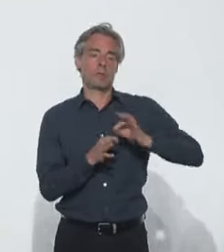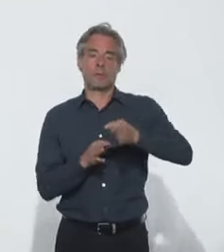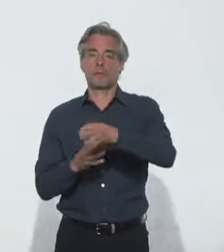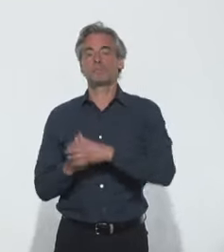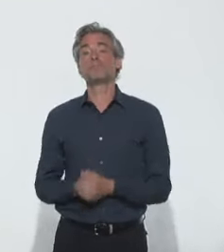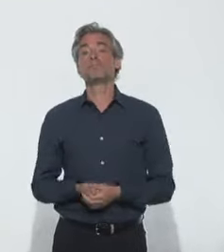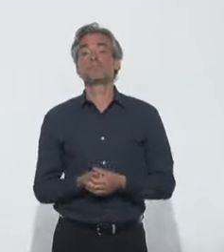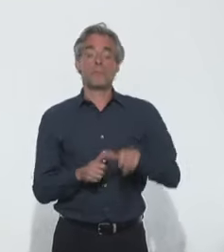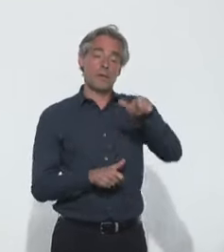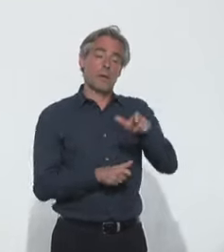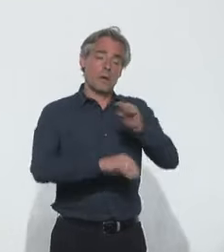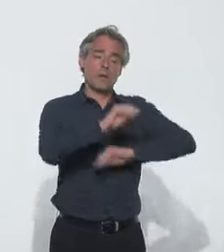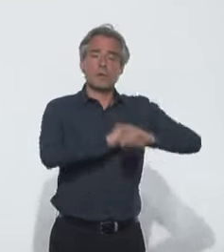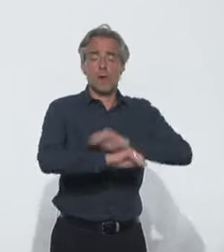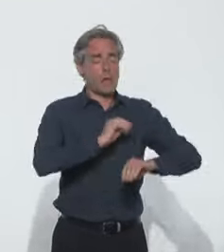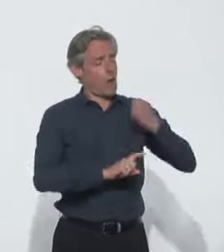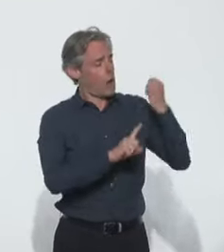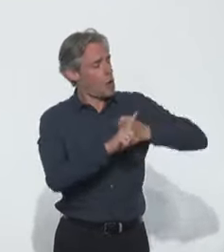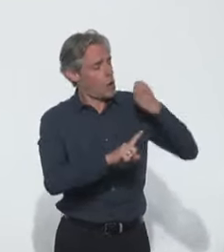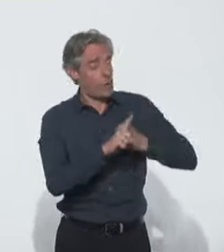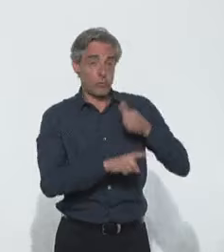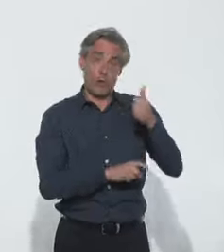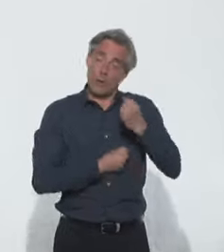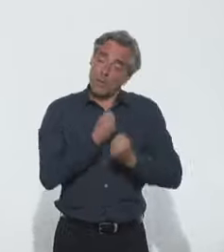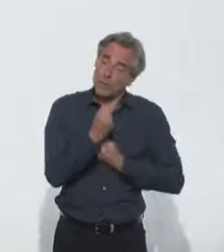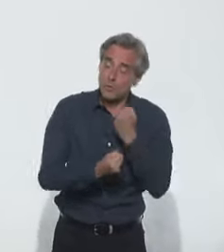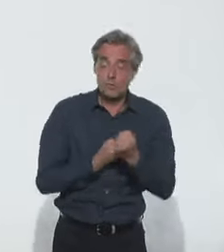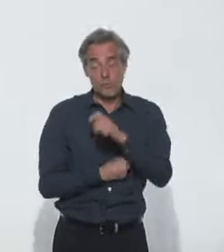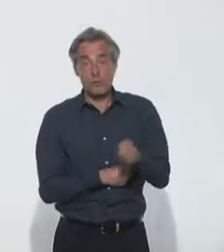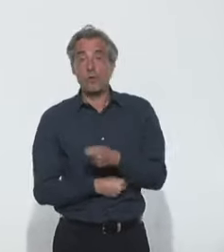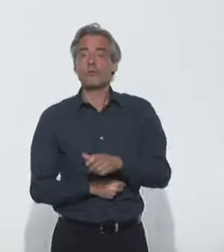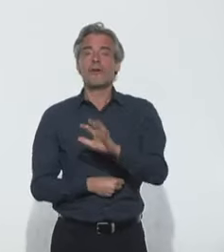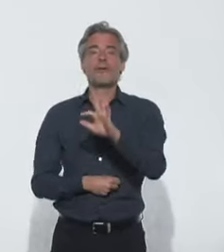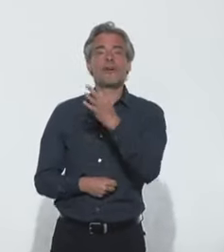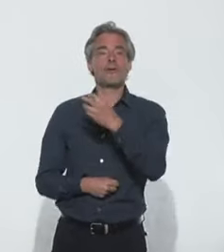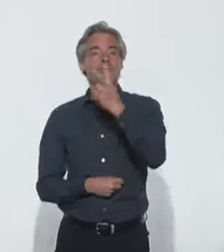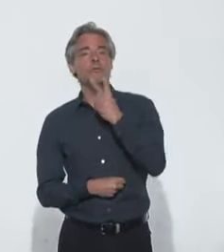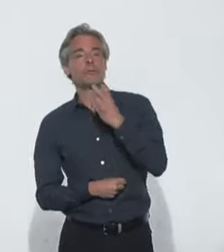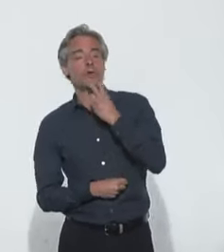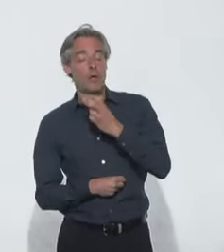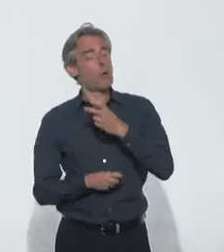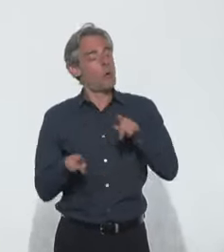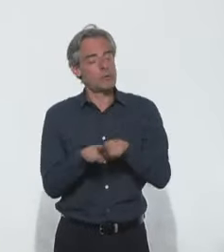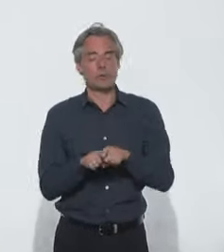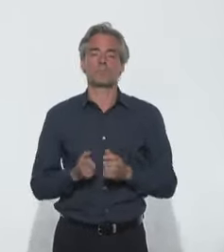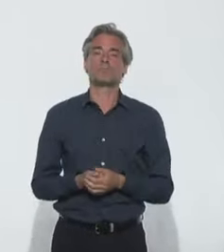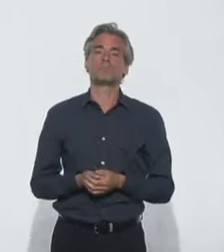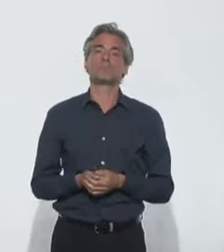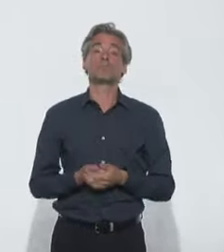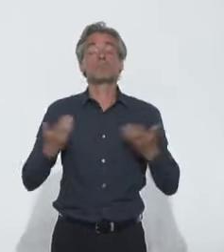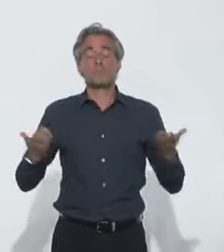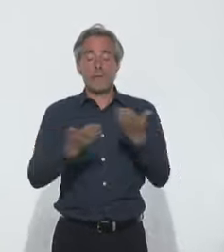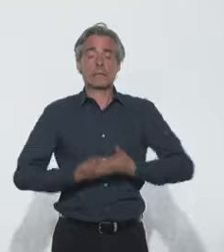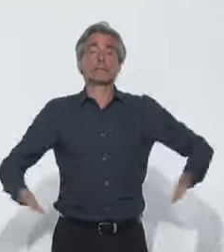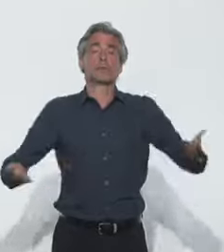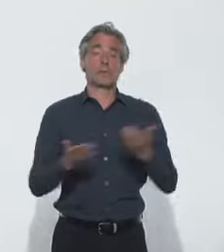Les soignants luttent, les soignants souffrent, les Françaises et les Français aussi. La